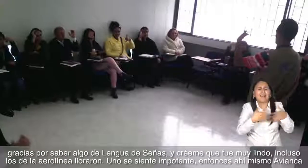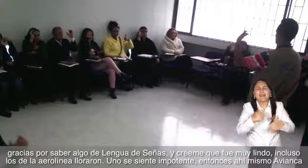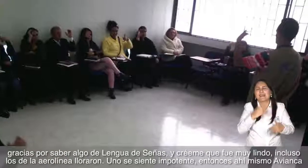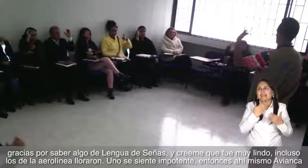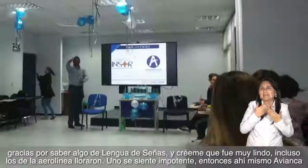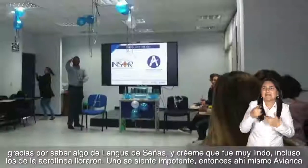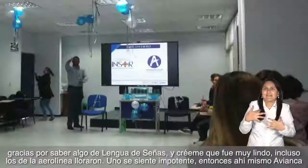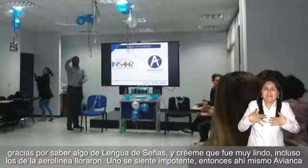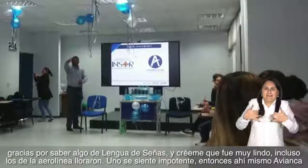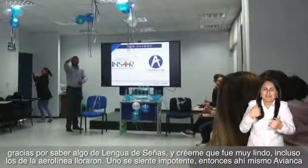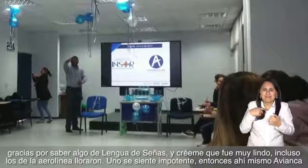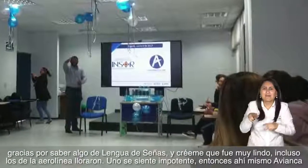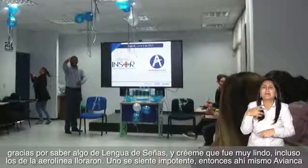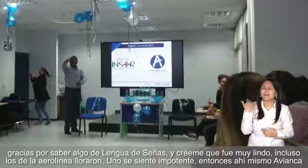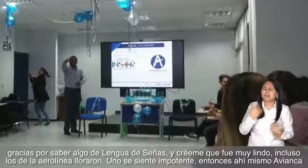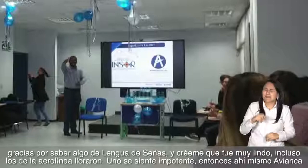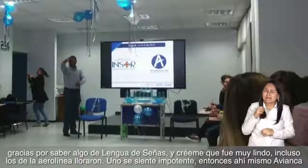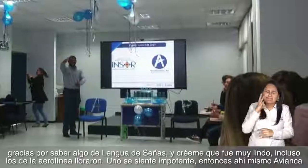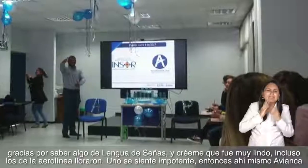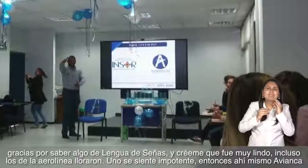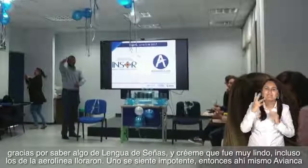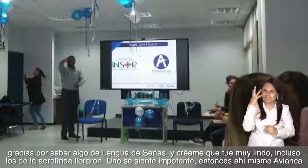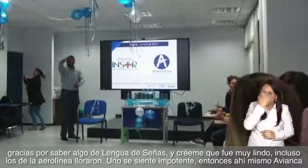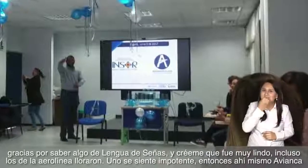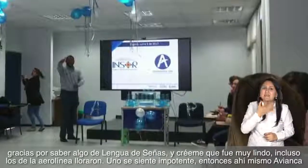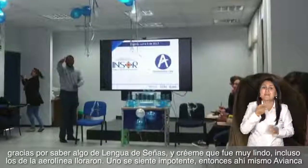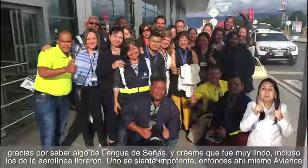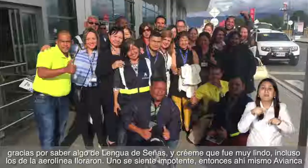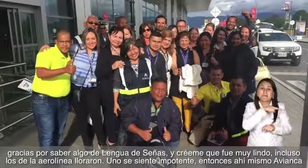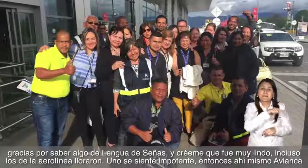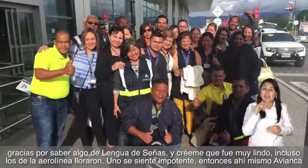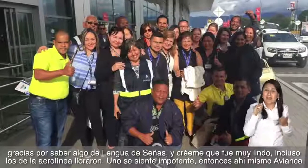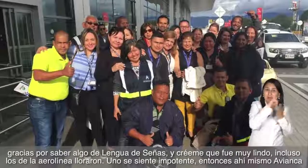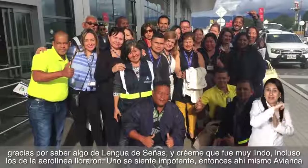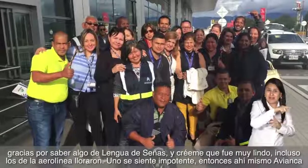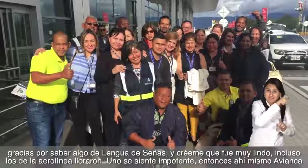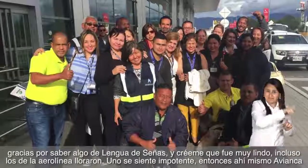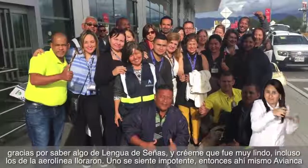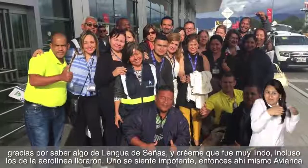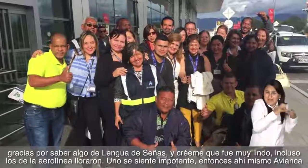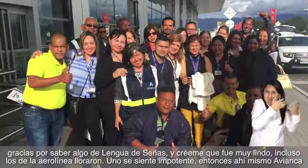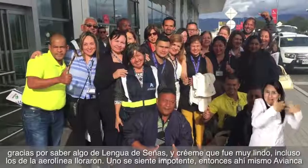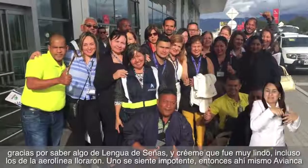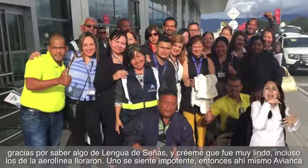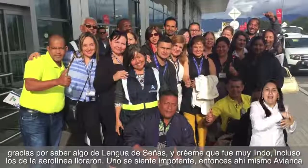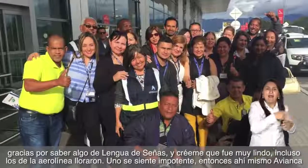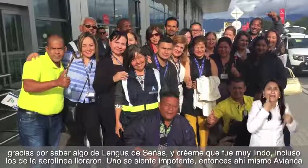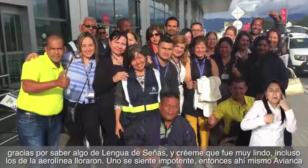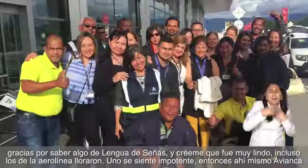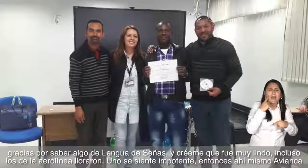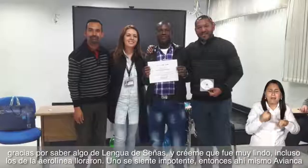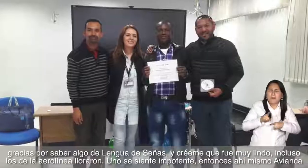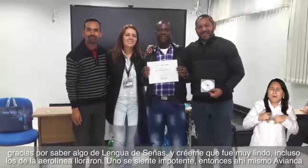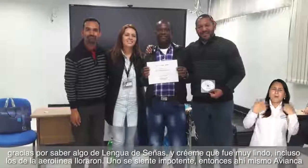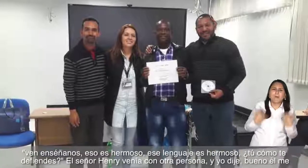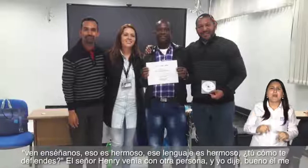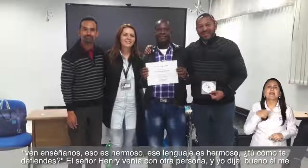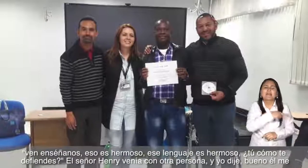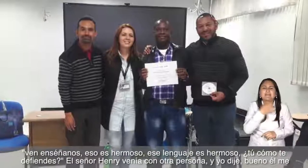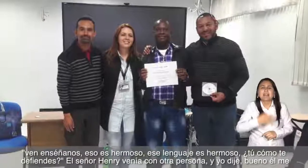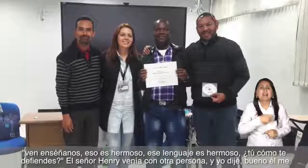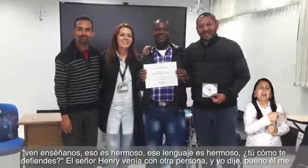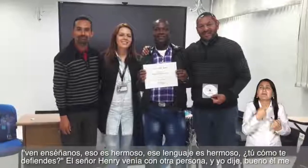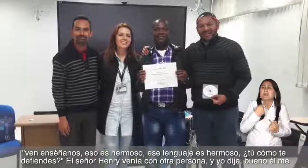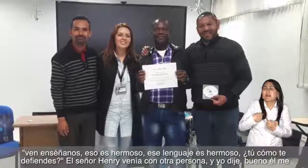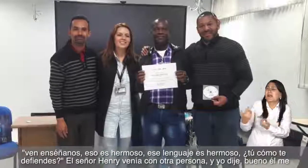de lengua de señas y créeme que fue muy lindo. Incluso los de la aerolínea lloraron. Uno se siente impotente y todo ese mismo avianca,